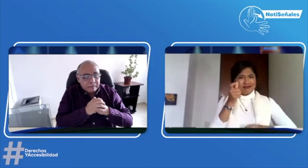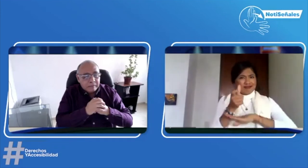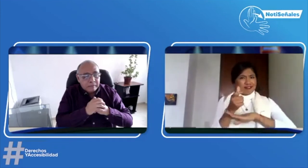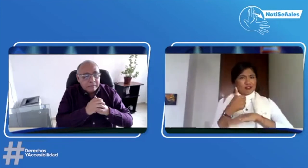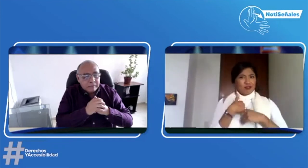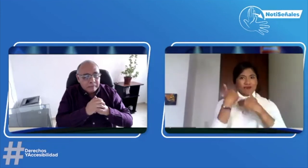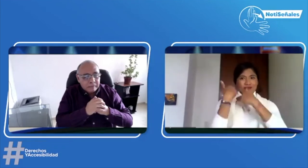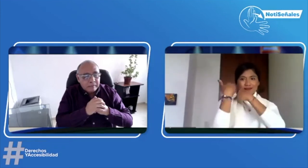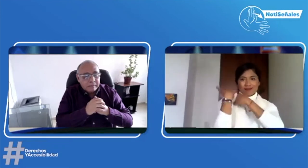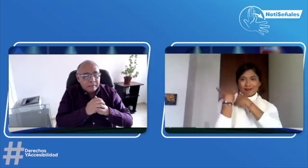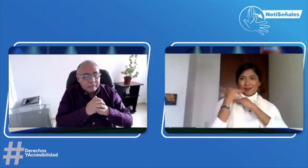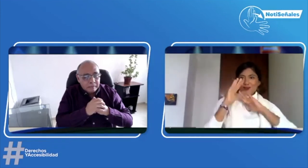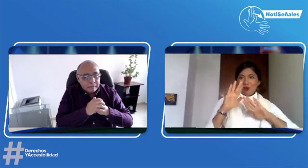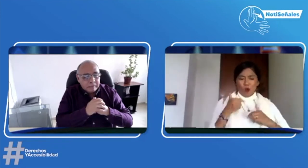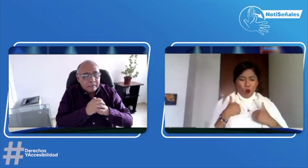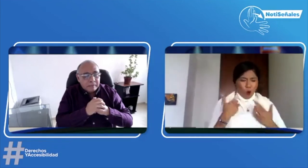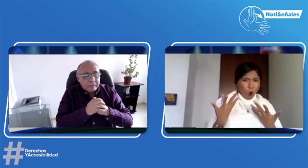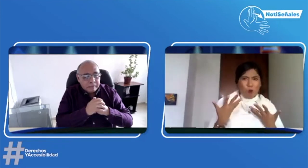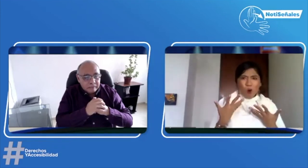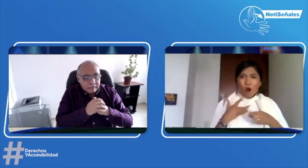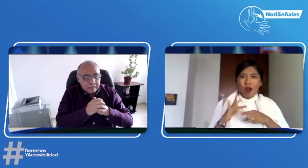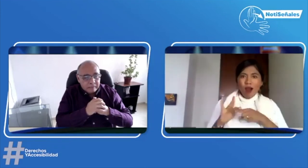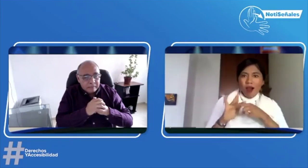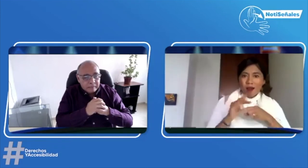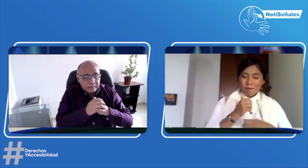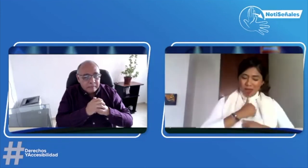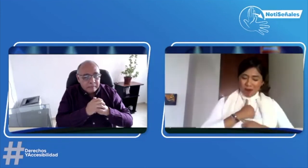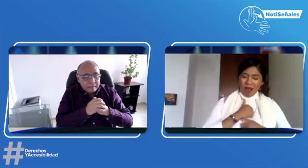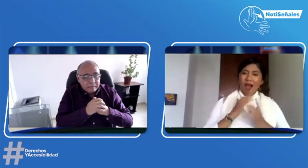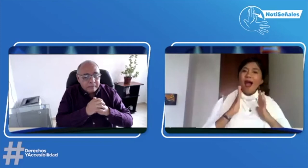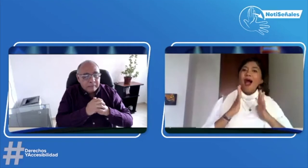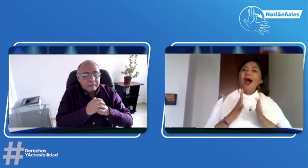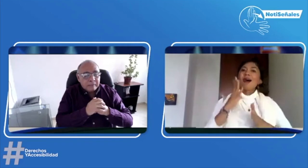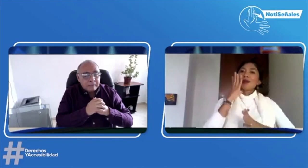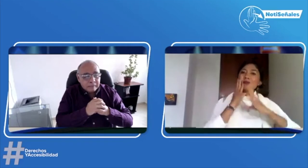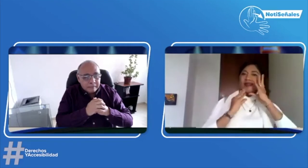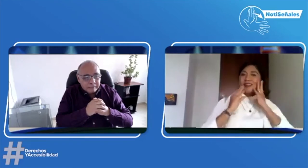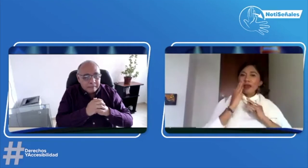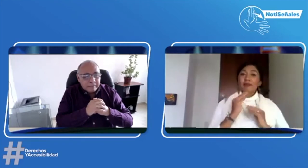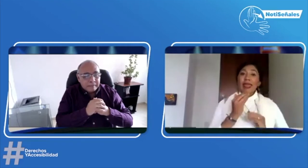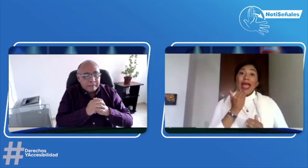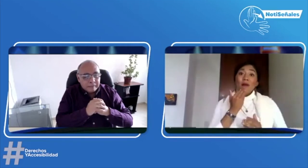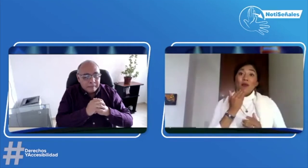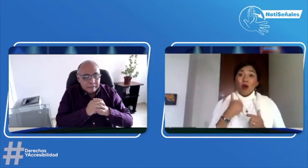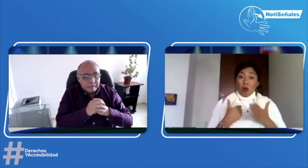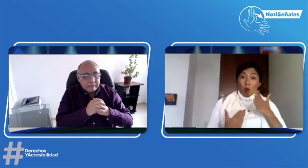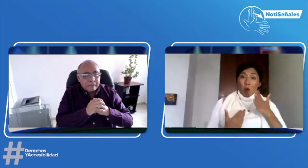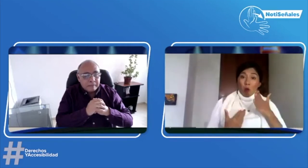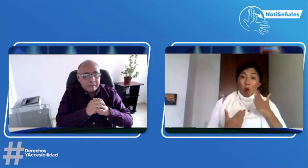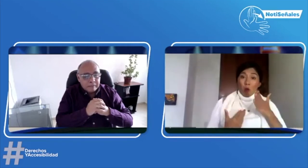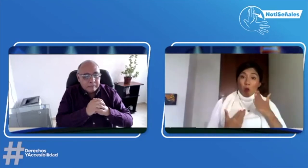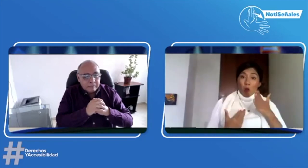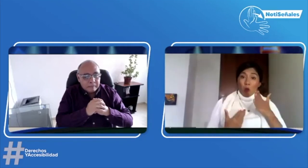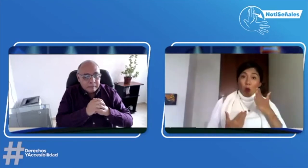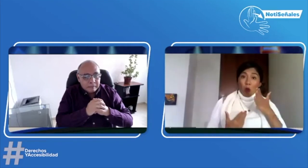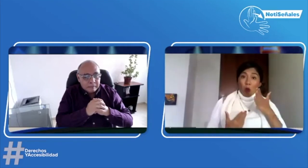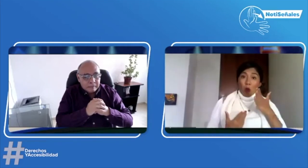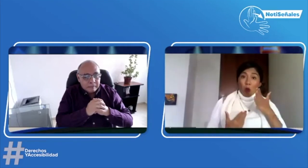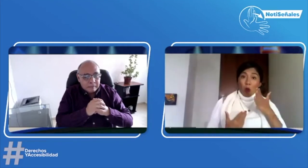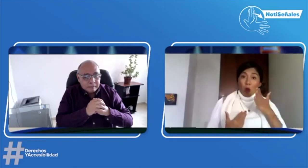de que, pues, al llegar, yo misma pueda tener esa experiencia como